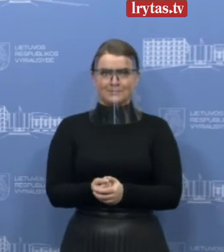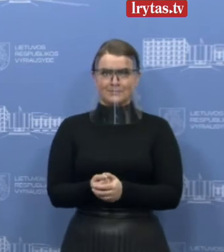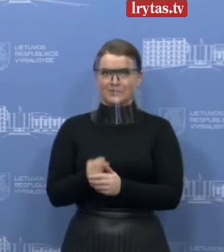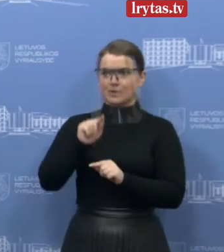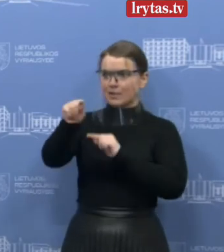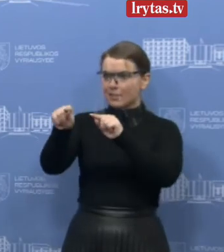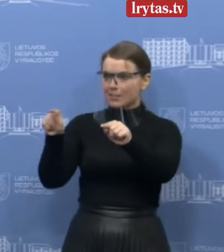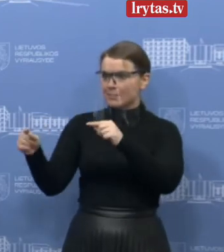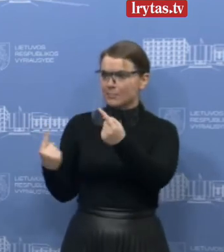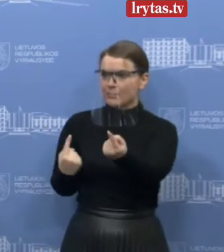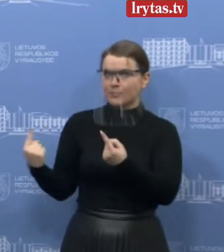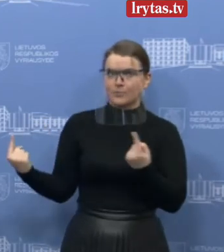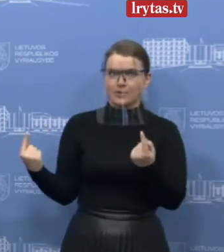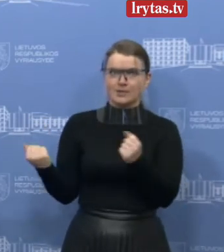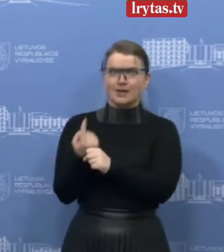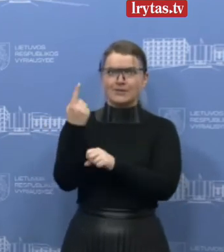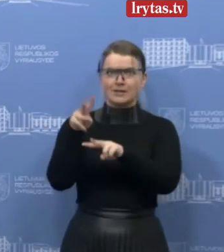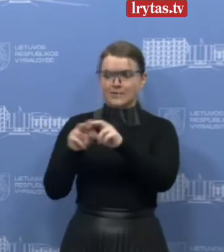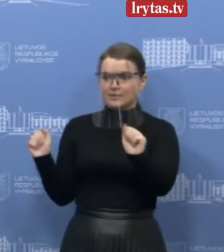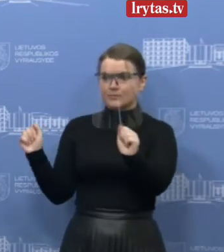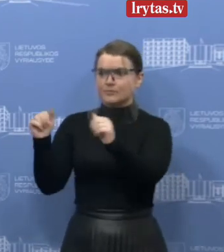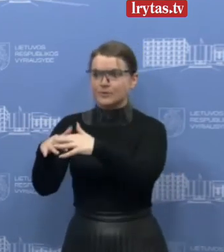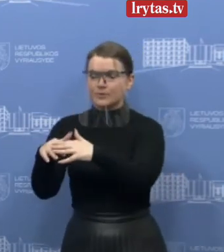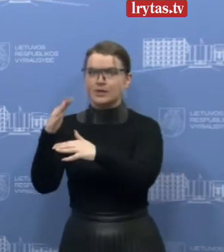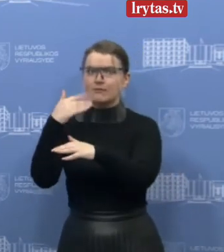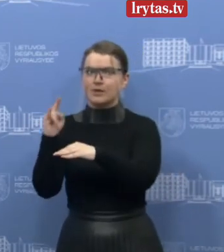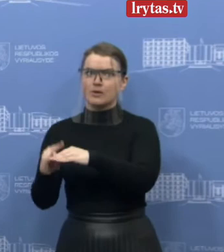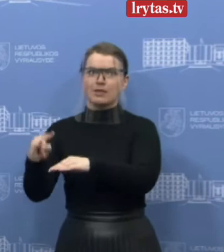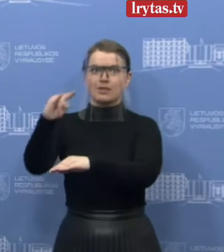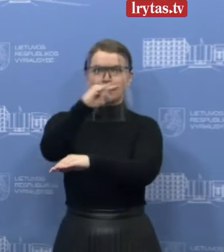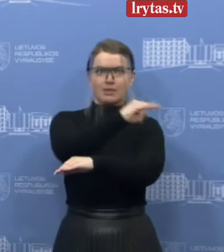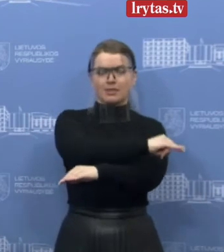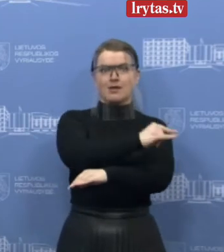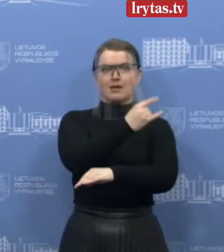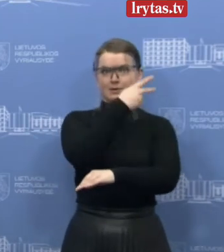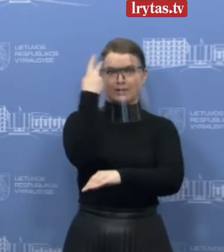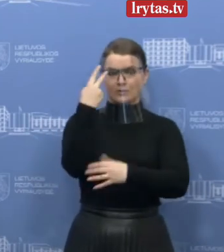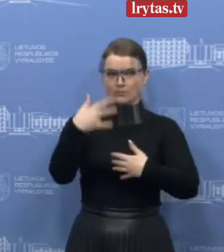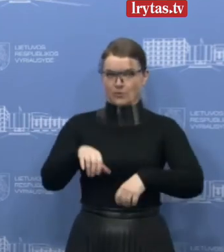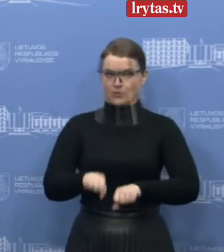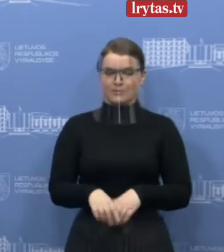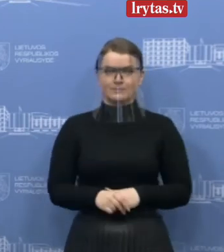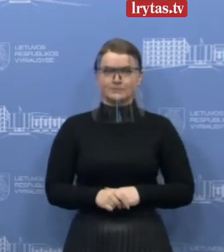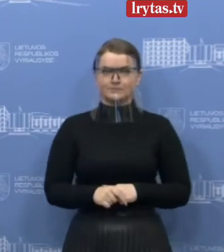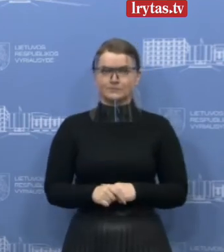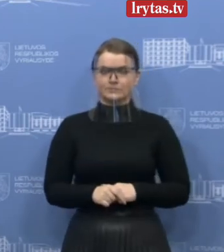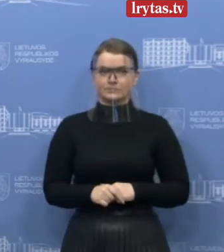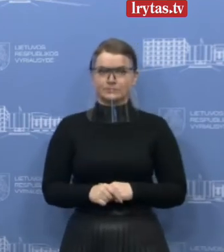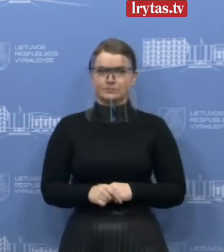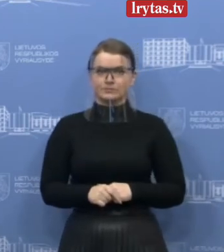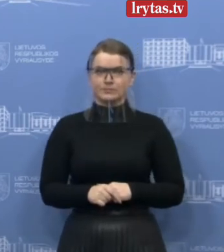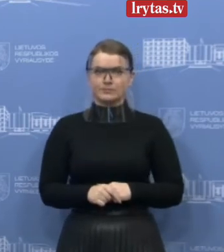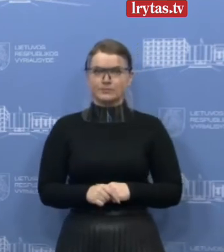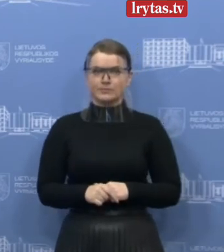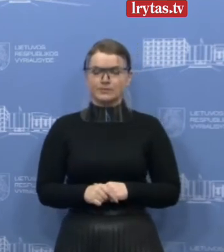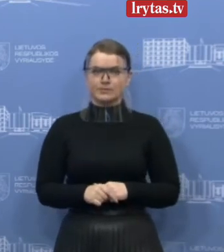išsibaršiusių Lietuvos piliečių ir po to jos pragabenti saugiai namo. Na, tokių